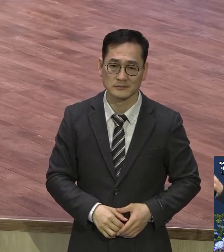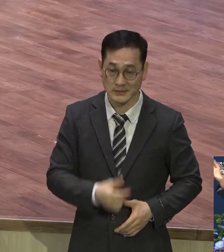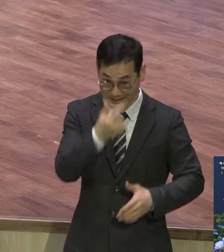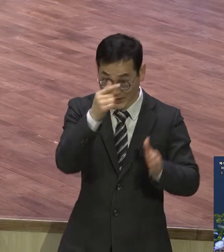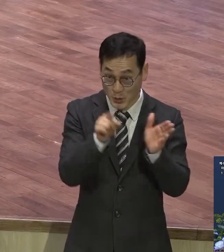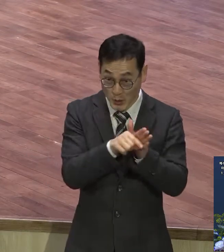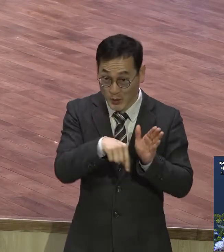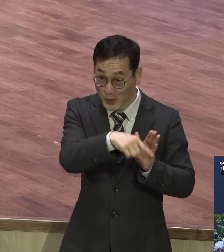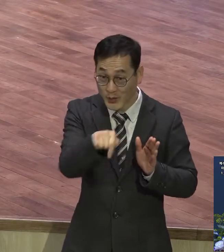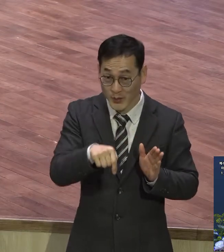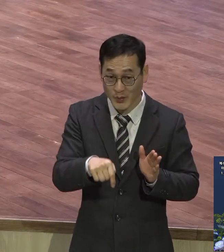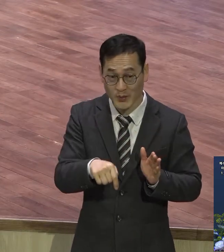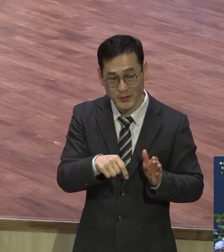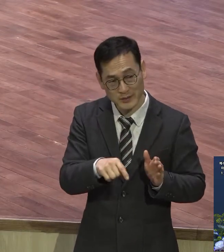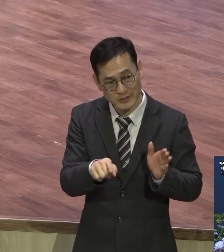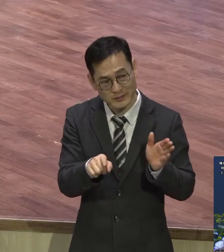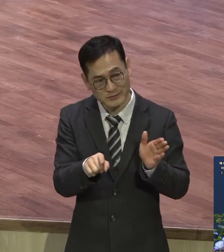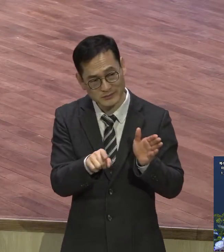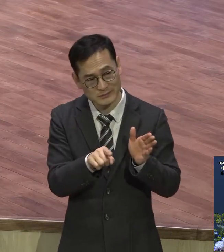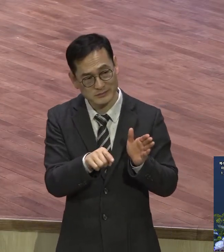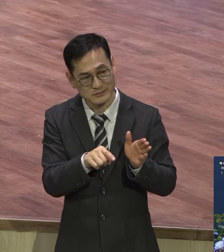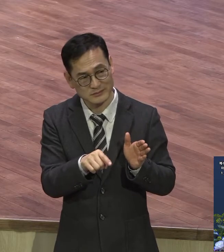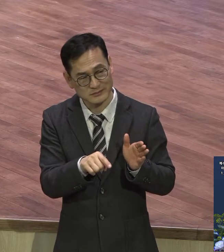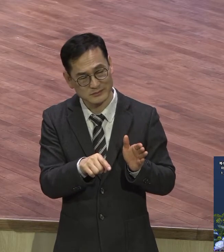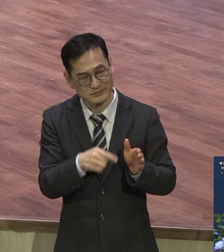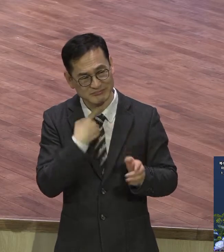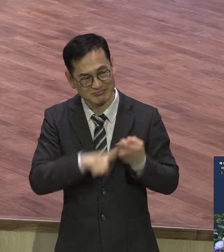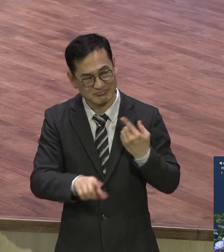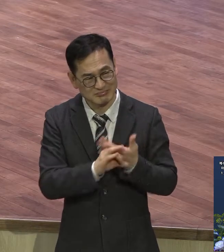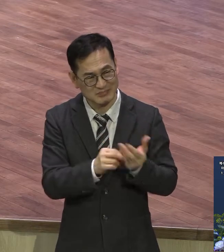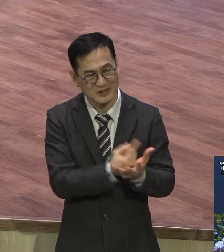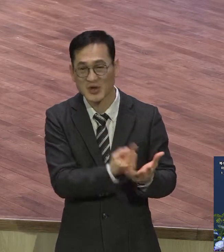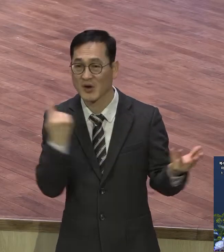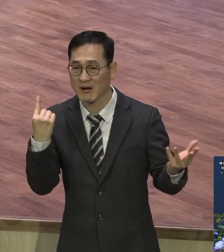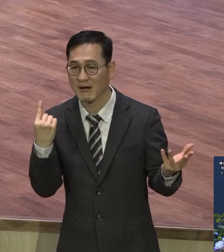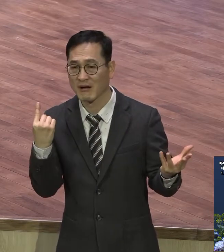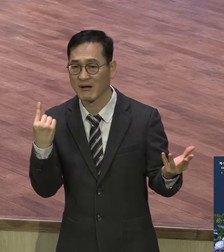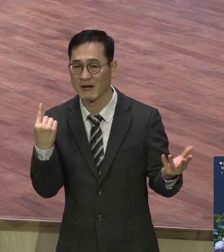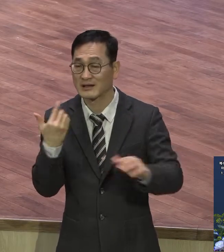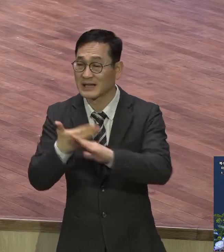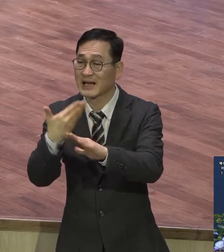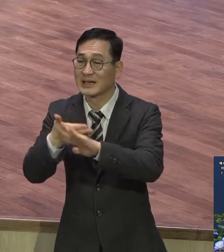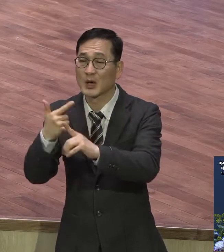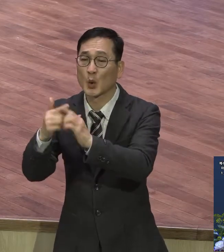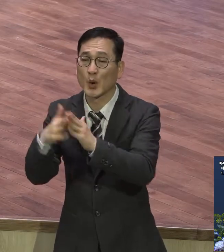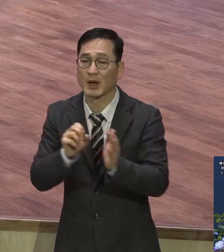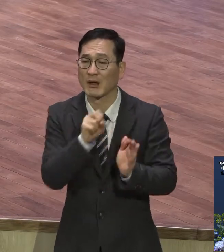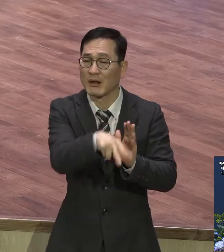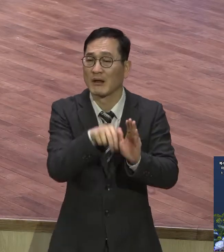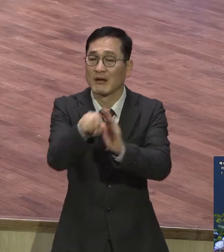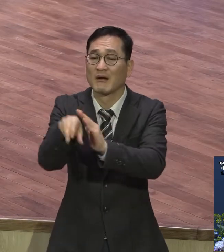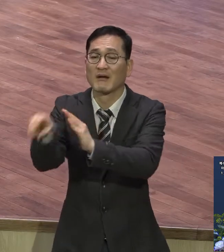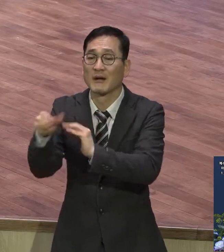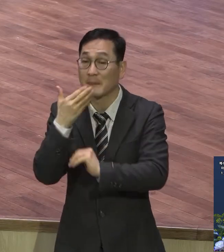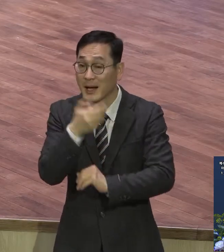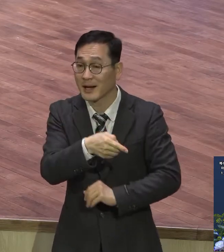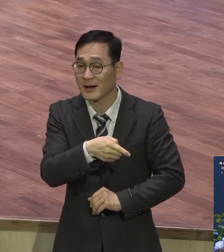딴 데 딴 교회 가도 되잖아요 가다가 왔다가 자기 마음대로 신전지는 그게 아니에요 내 인생에